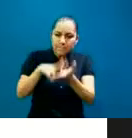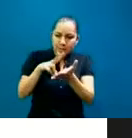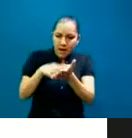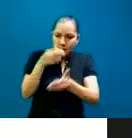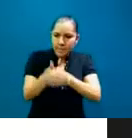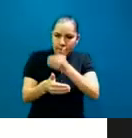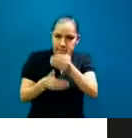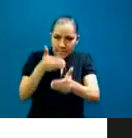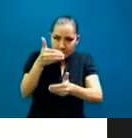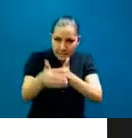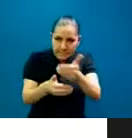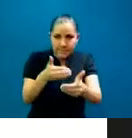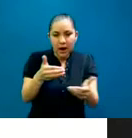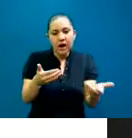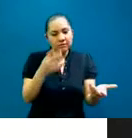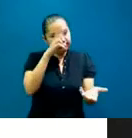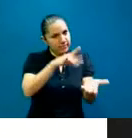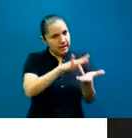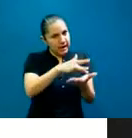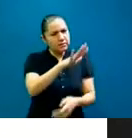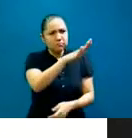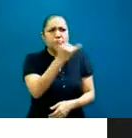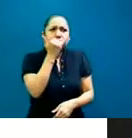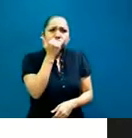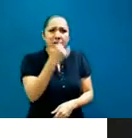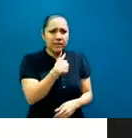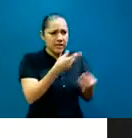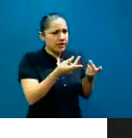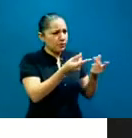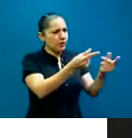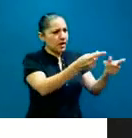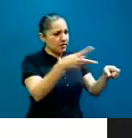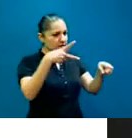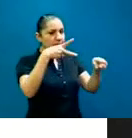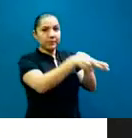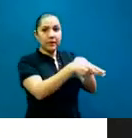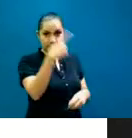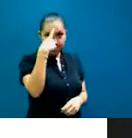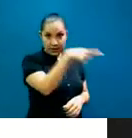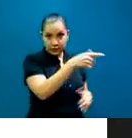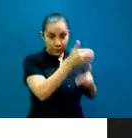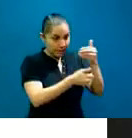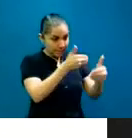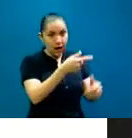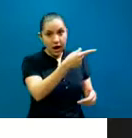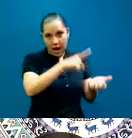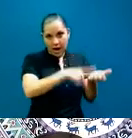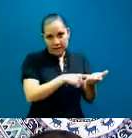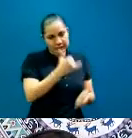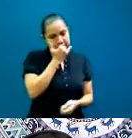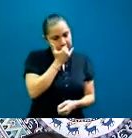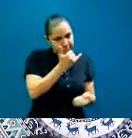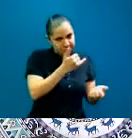corte. No, no, entiendo perfecto. Te agradezco muchísimo el tiempo. Besos para todos los colegas. Por favor,